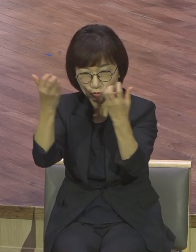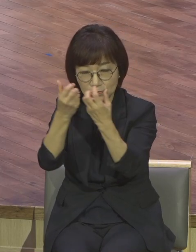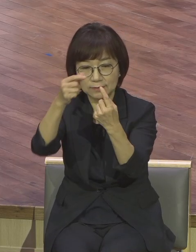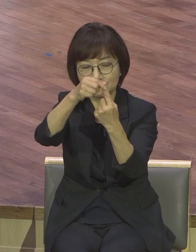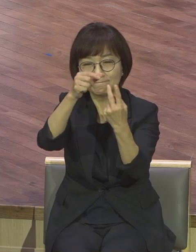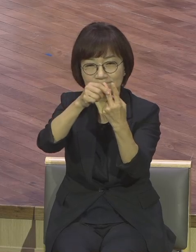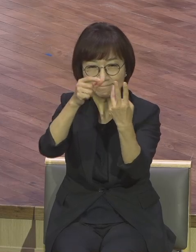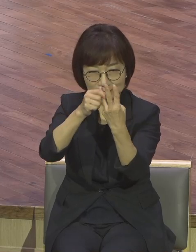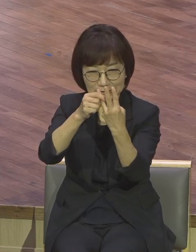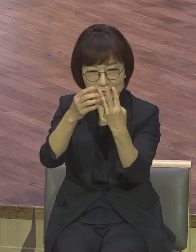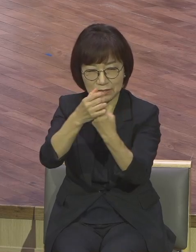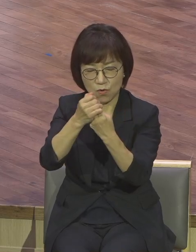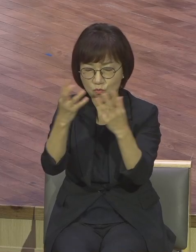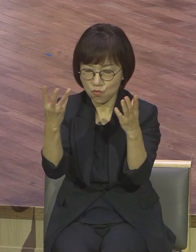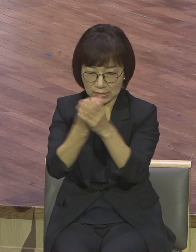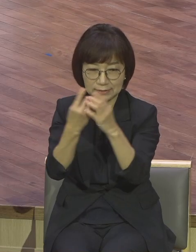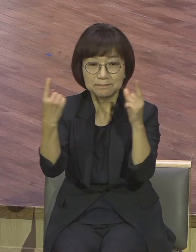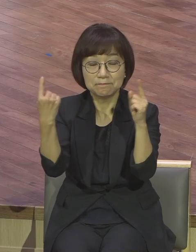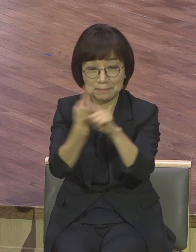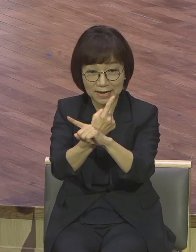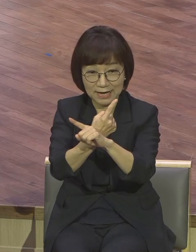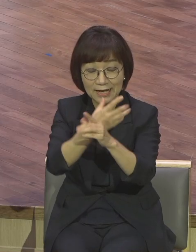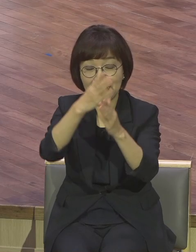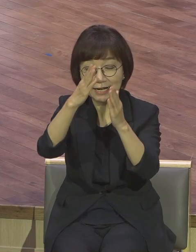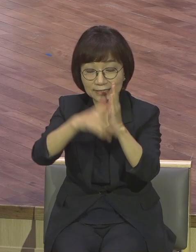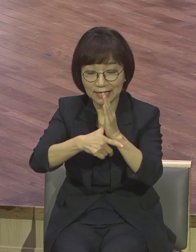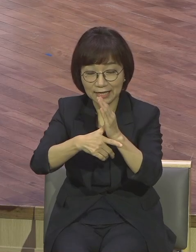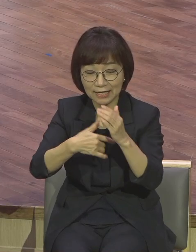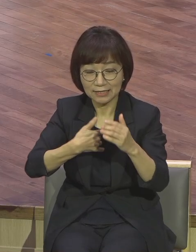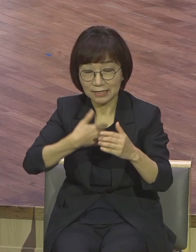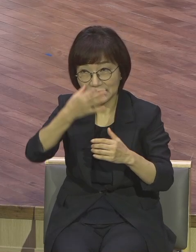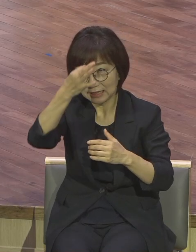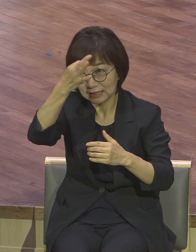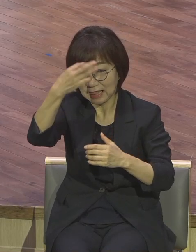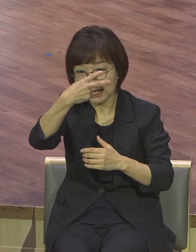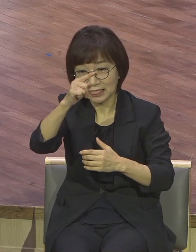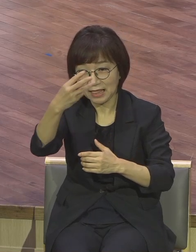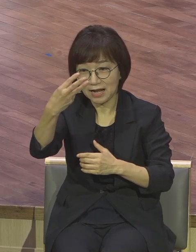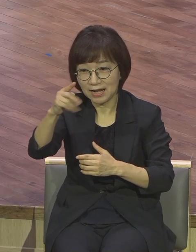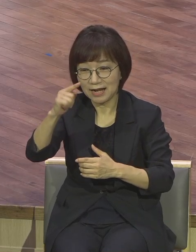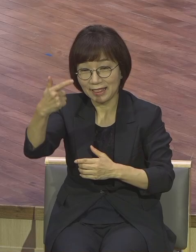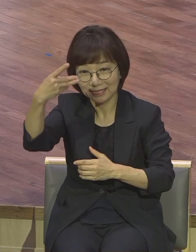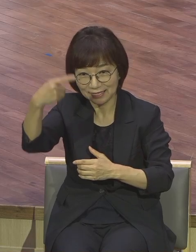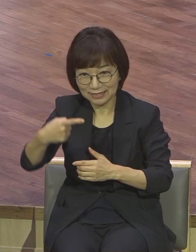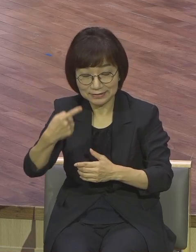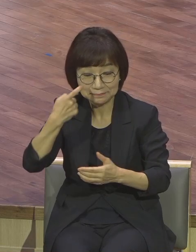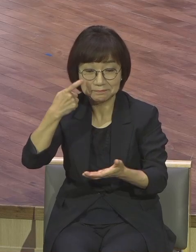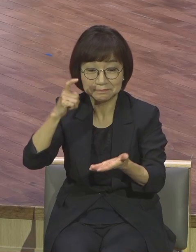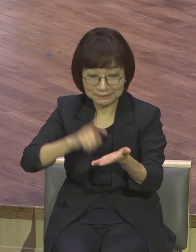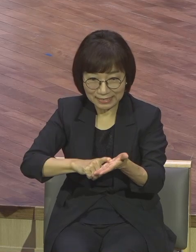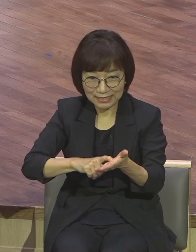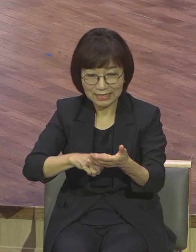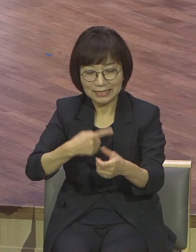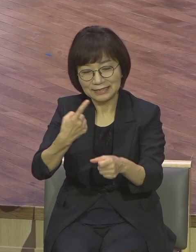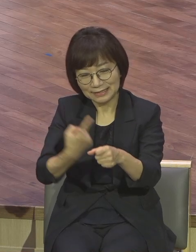보여지면서 저절로 나도 모르게 24세 기도가 되어진다는 거예요 이렇게 되면